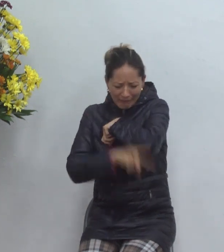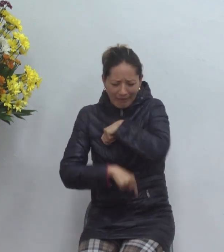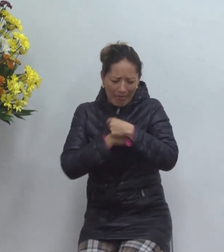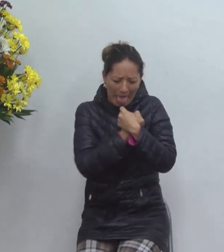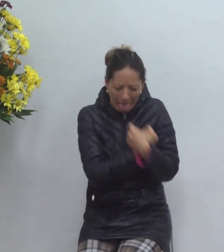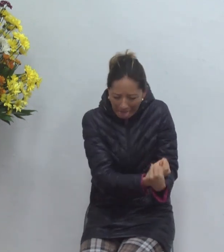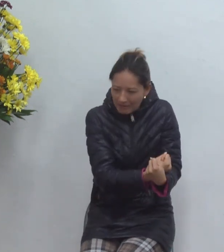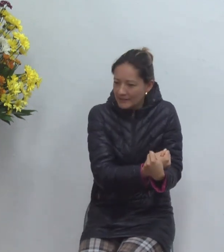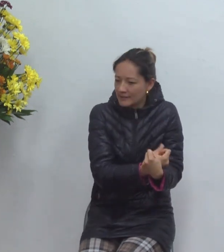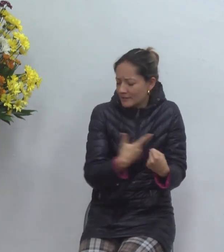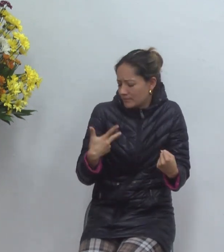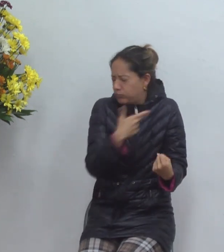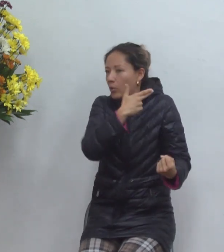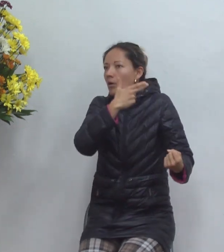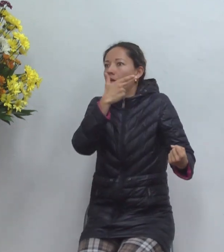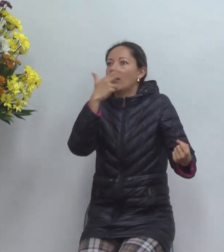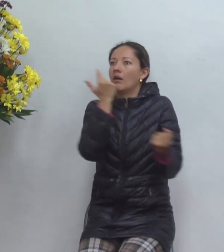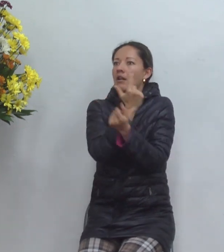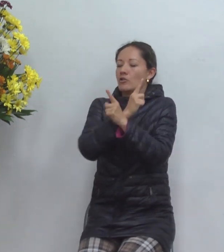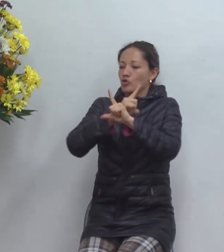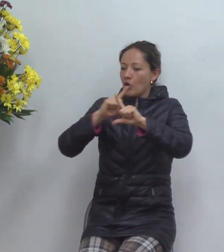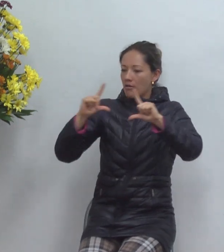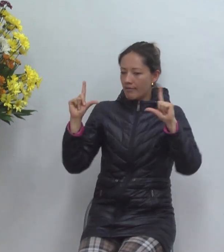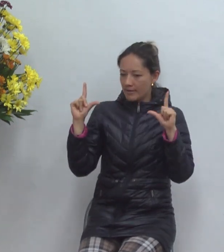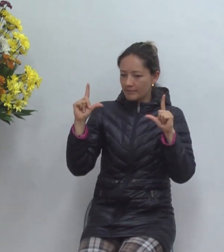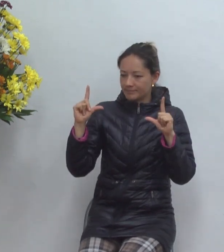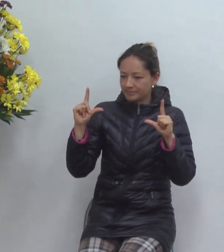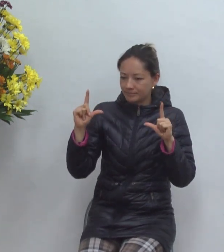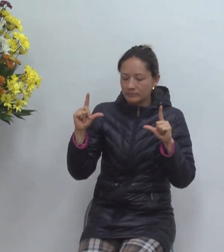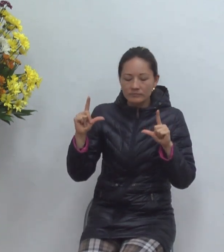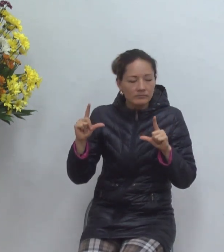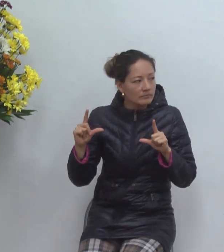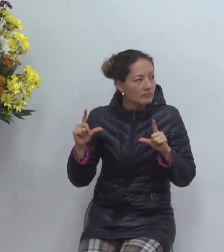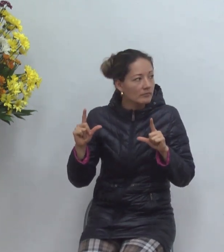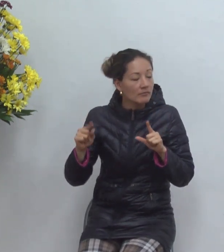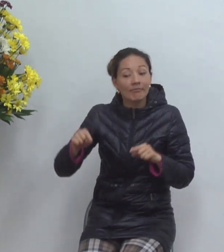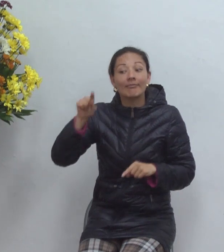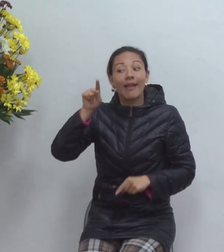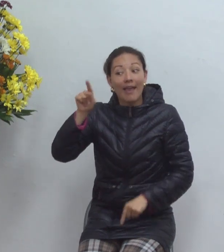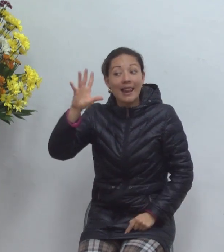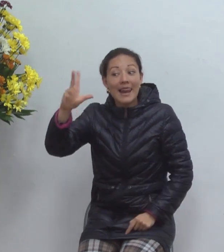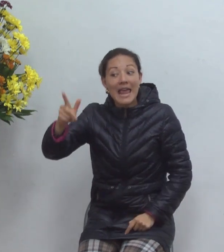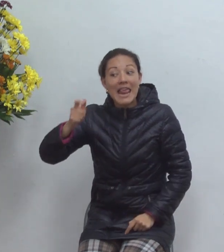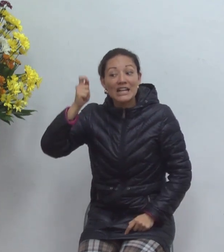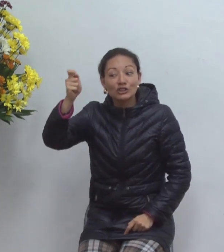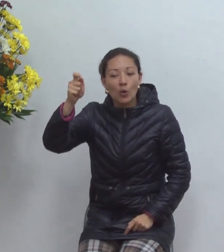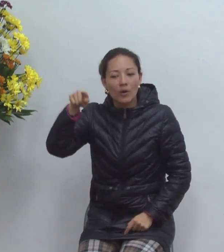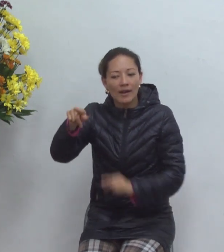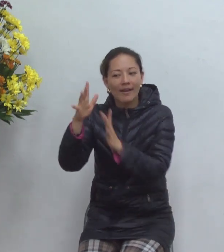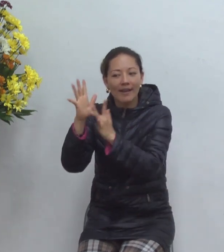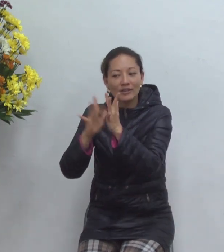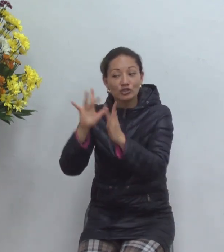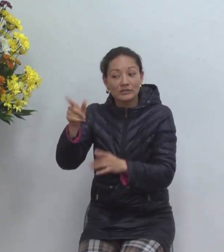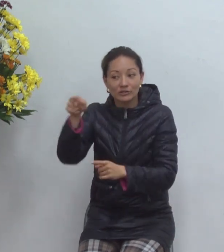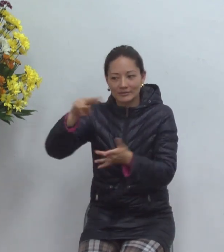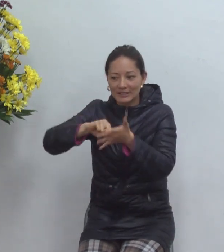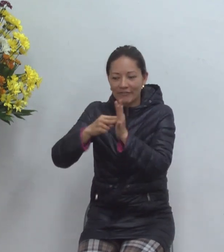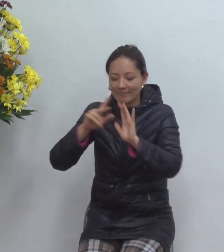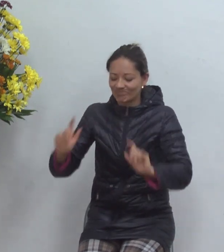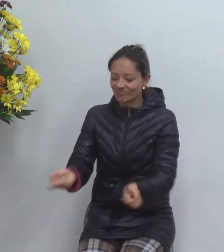quita él es el en ese estoy hablando de Juan 1 la segunda parte él es el Cristo significa el salvador y él es el hijo del